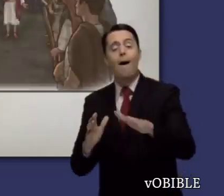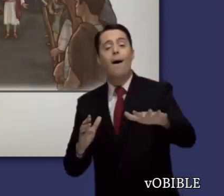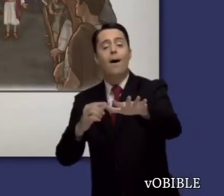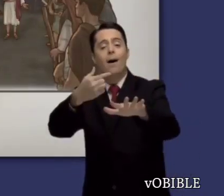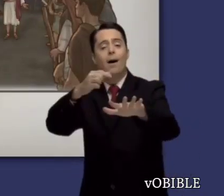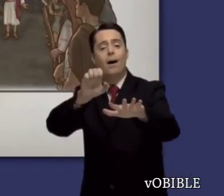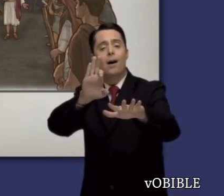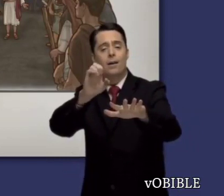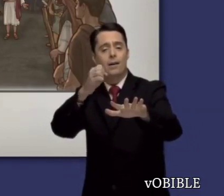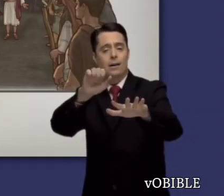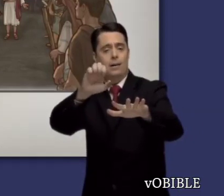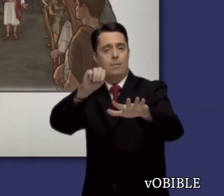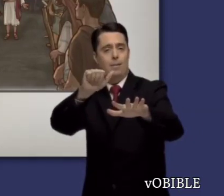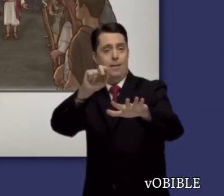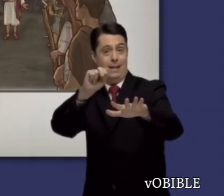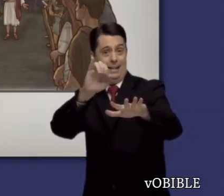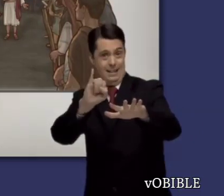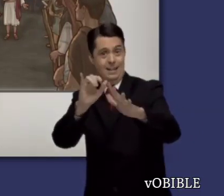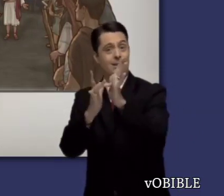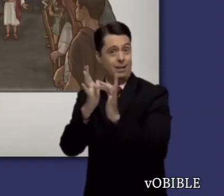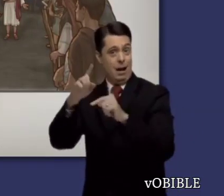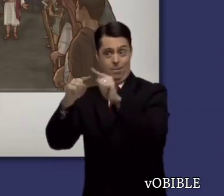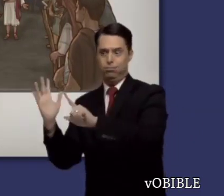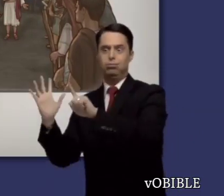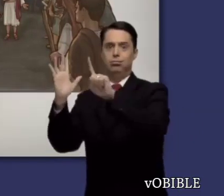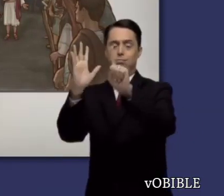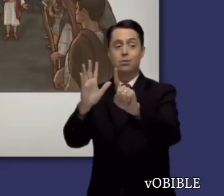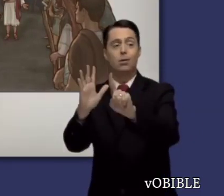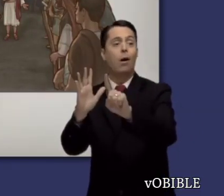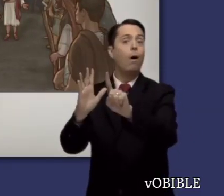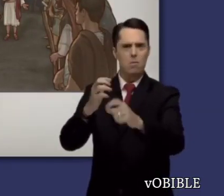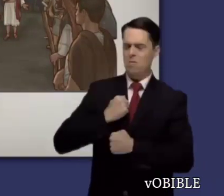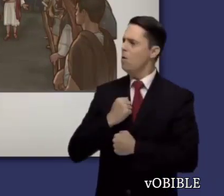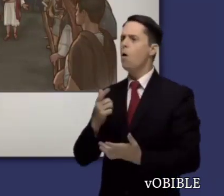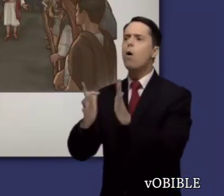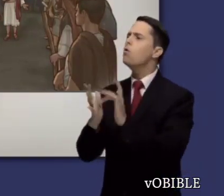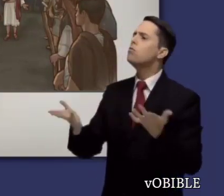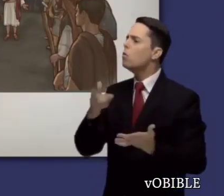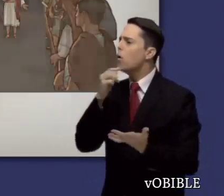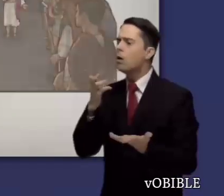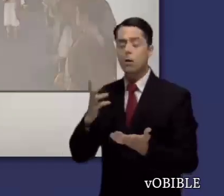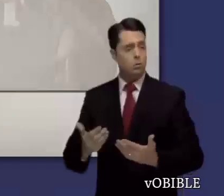Luego, en el jardín de Getsemaní, Jesús se identifica con valor ante los soldados que vienen a arrestarlo.